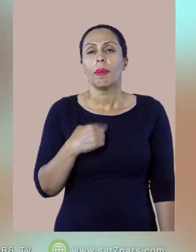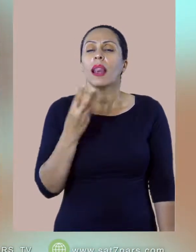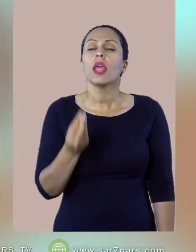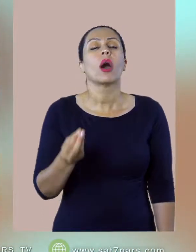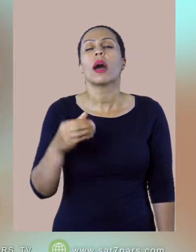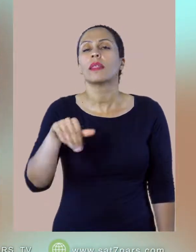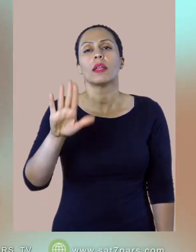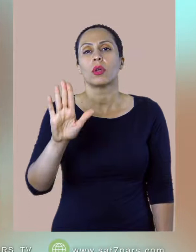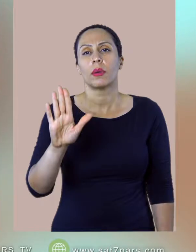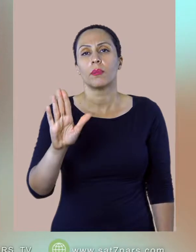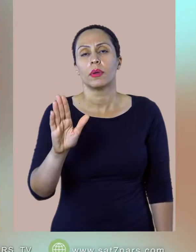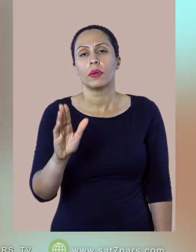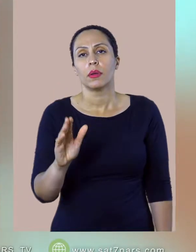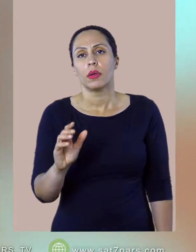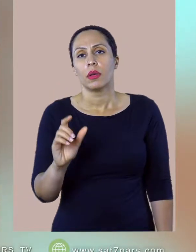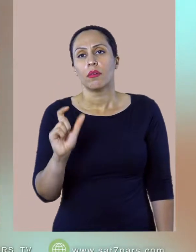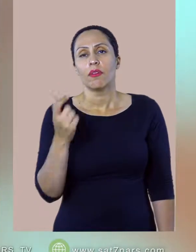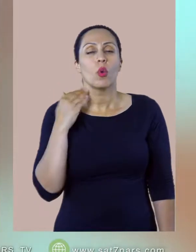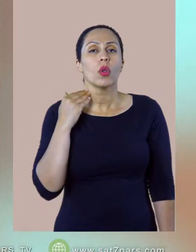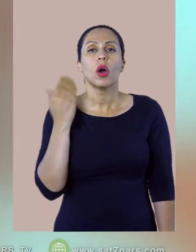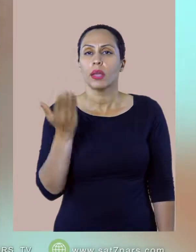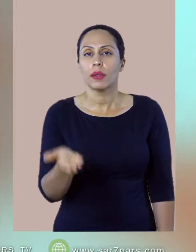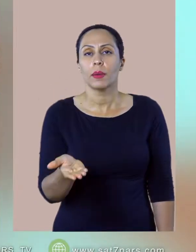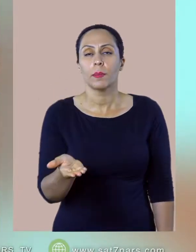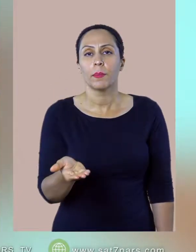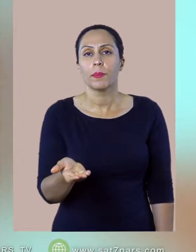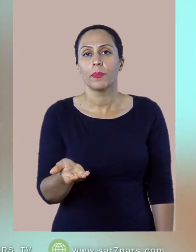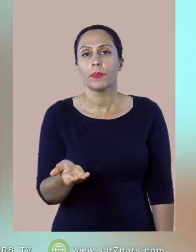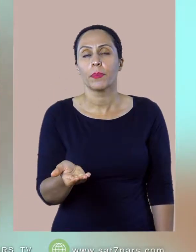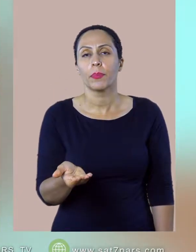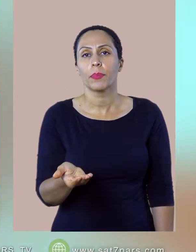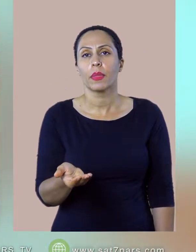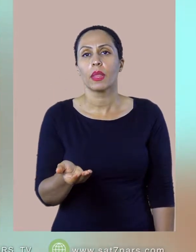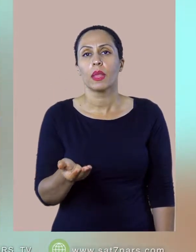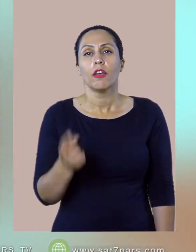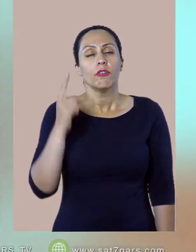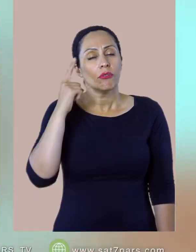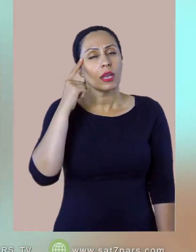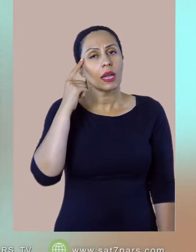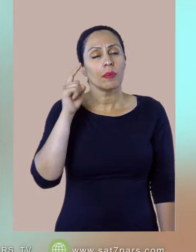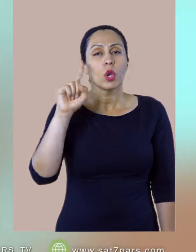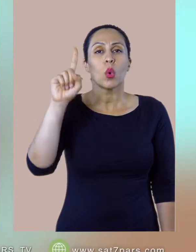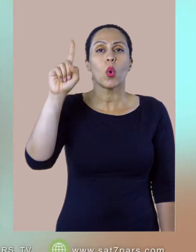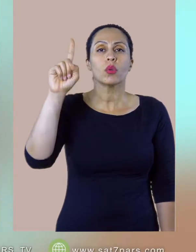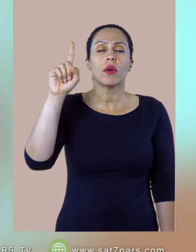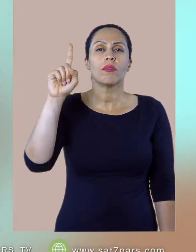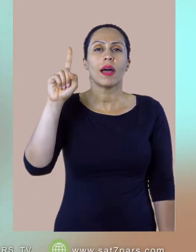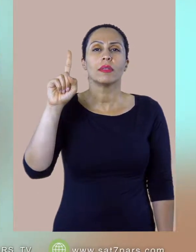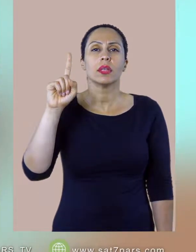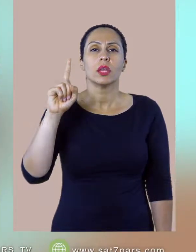من لایق نیستم چون که گناه کردم و اونجا انگار خدا من باز داشت صحبت میکرد مثلا من در روح